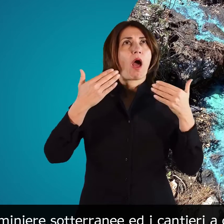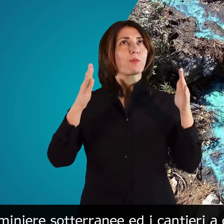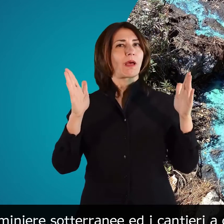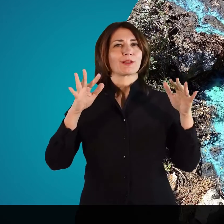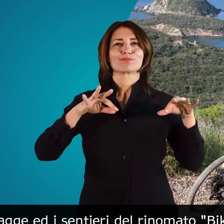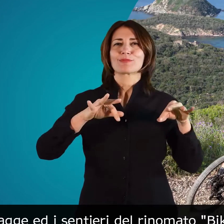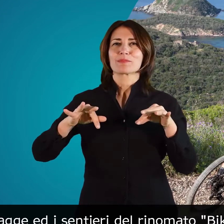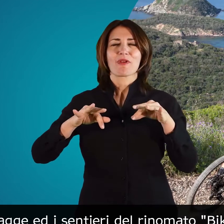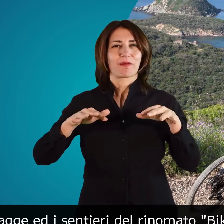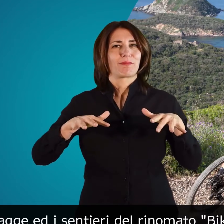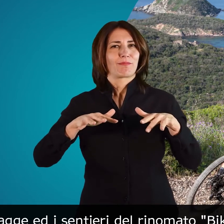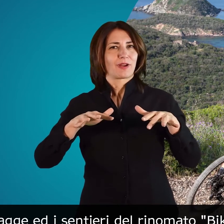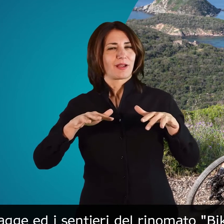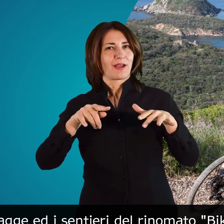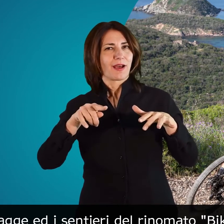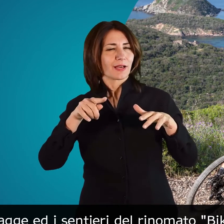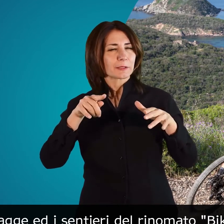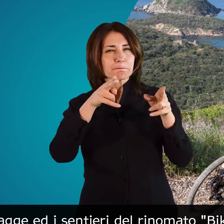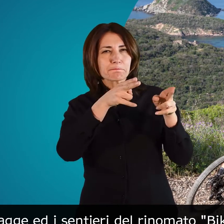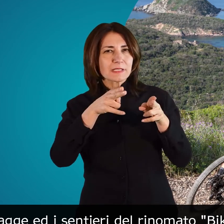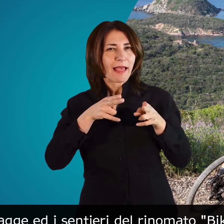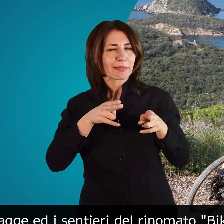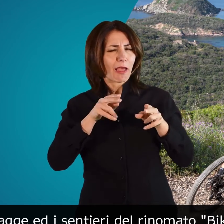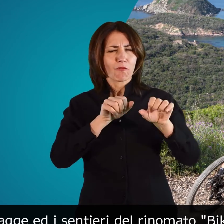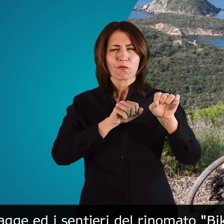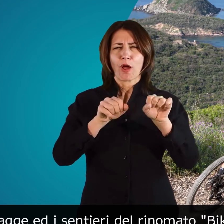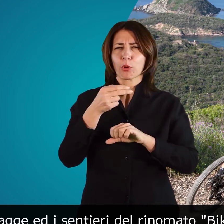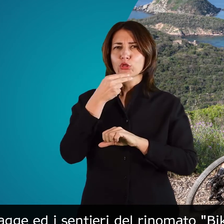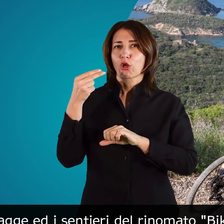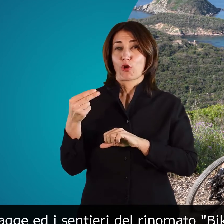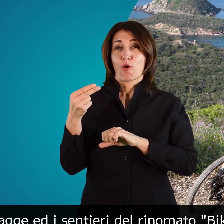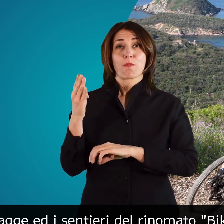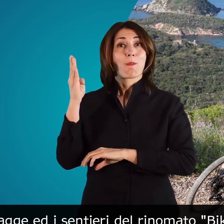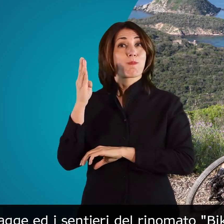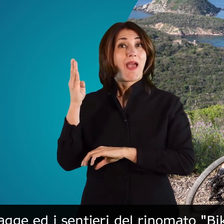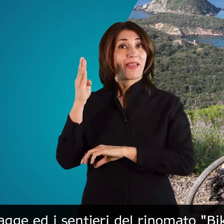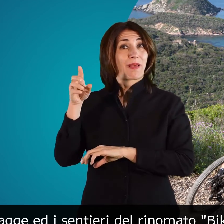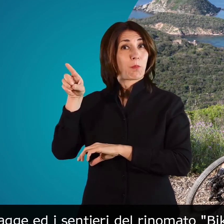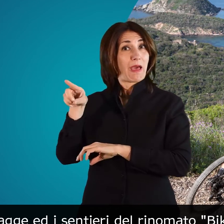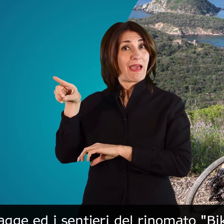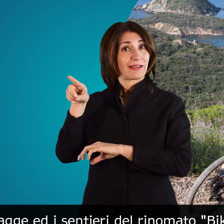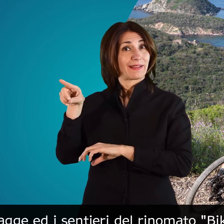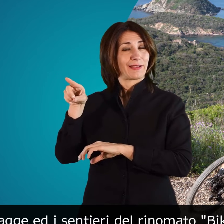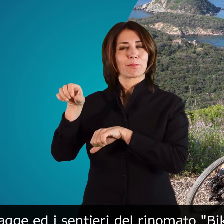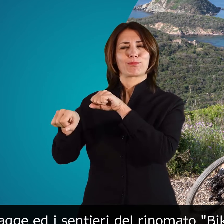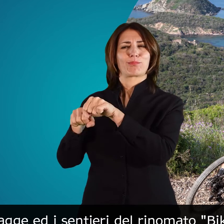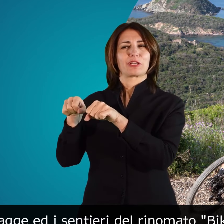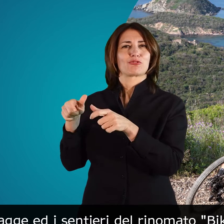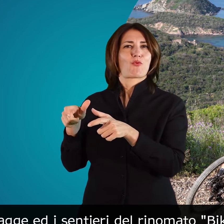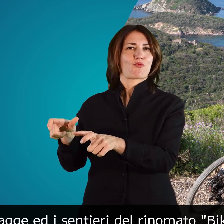aperto le spiagge ed i sentieri del rinomato bike park del